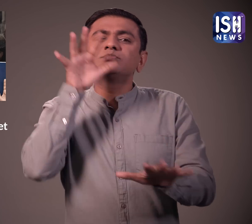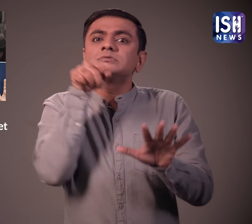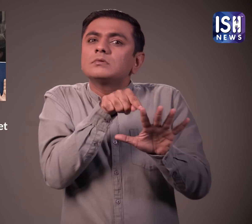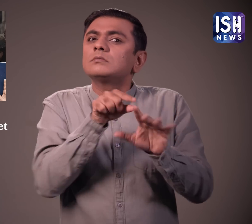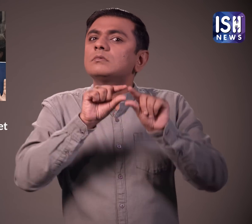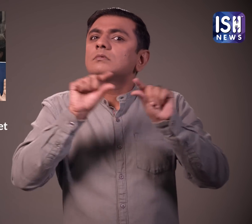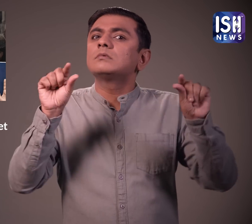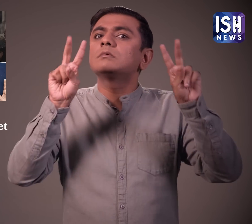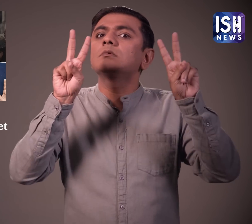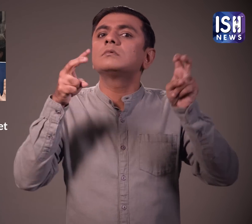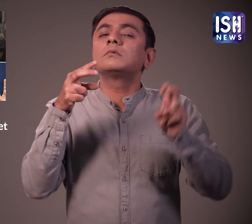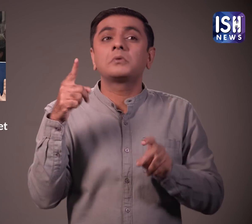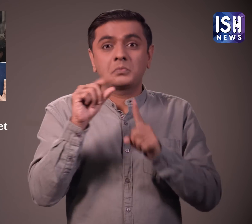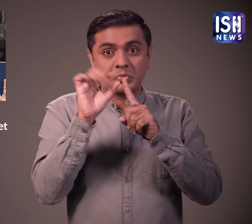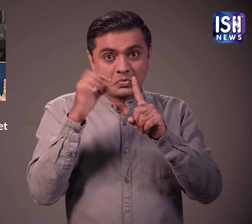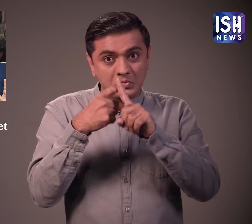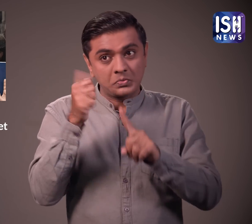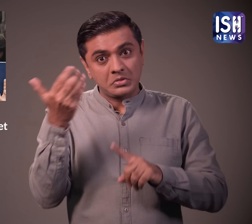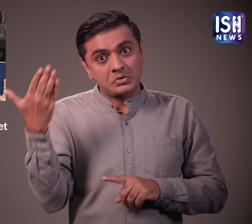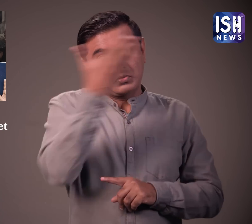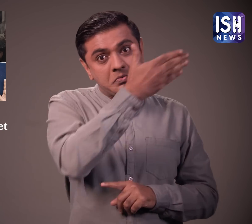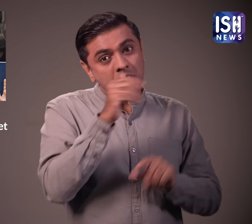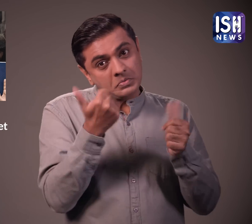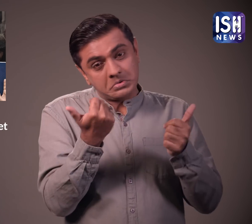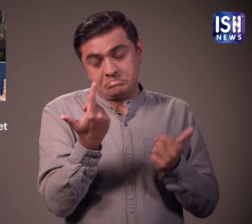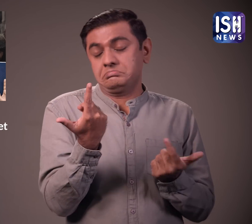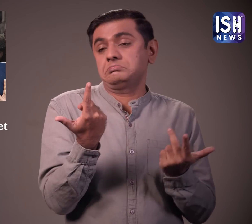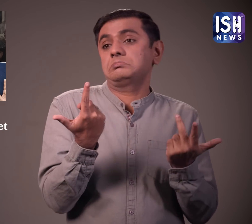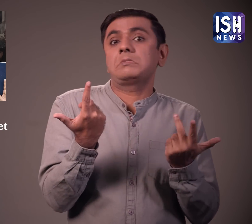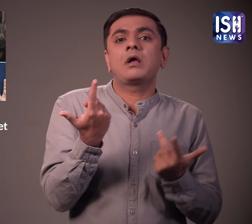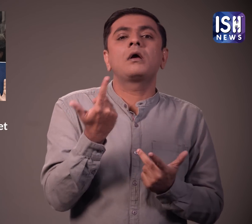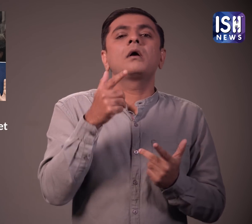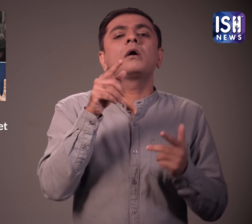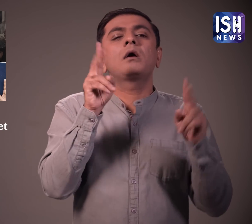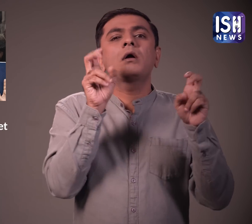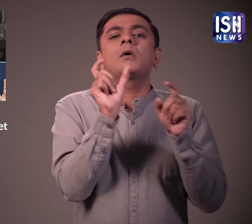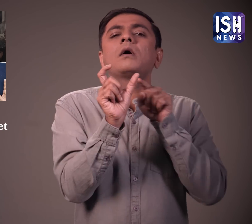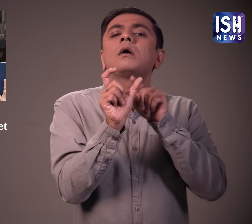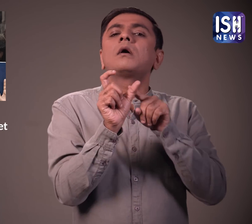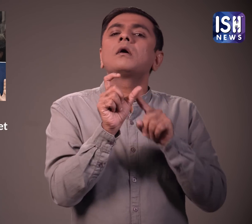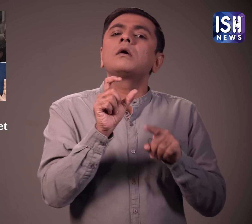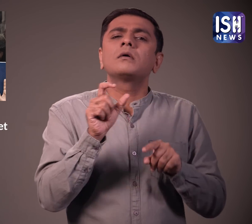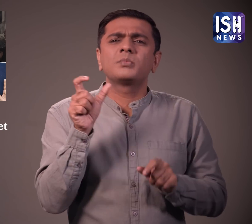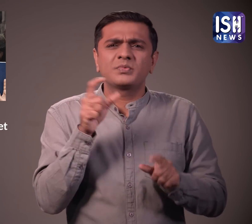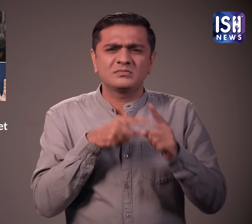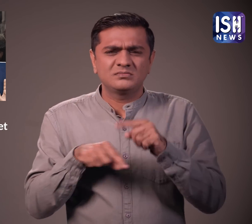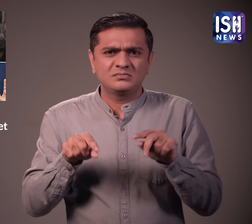मौद के बाद भारत का दावा है कि वे पीयों के वापस प्राप्त कर सकते हैं लोग बयान से बेहत नाराज थे